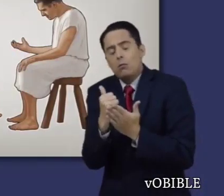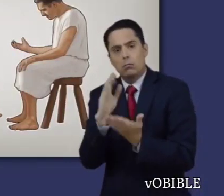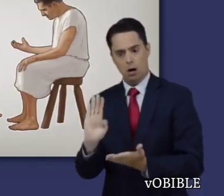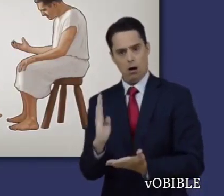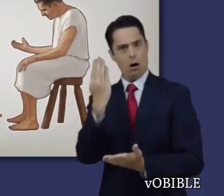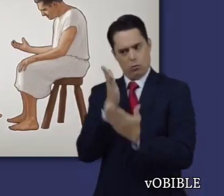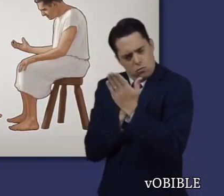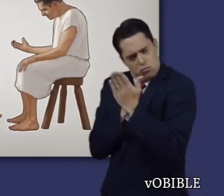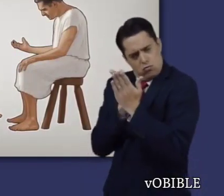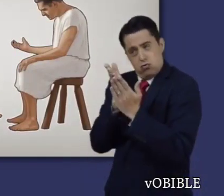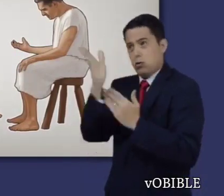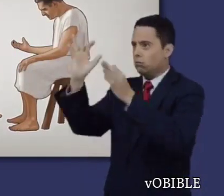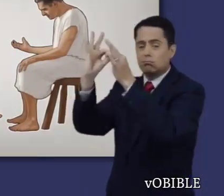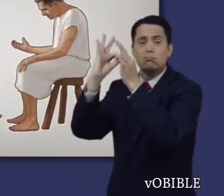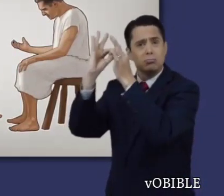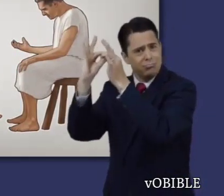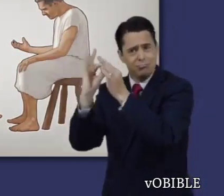perdón y deje el mal camino.